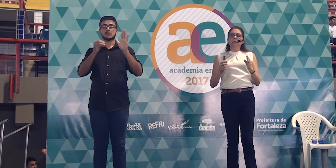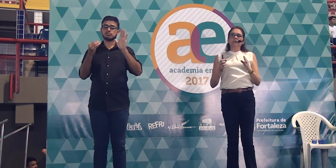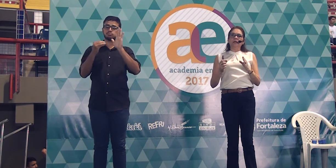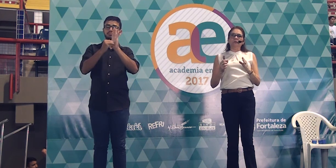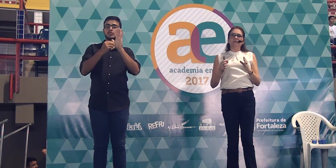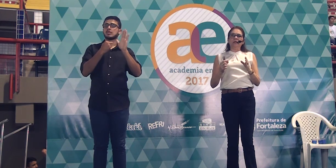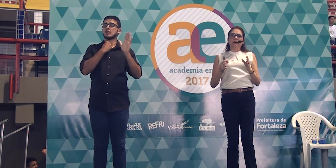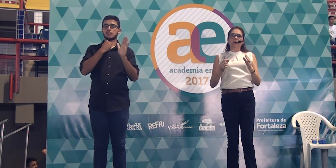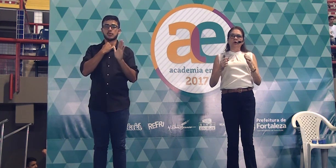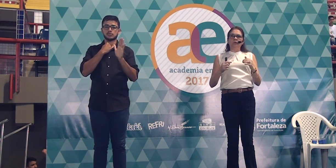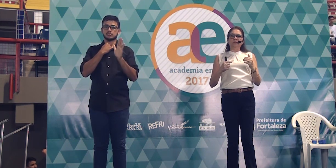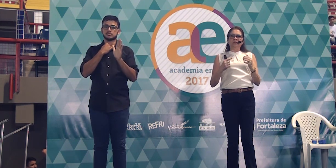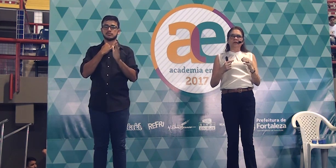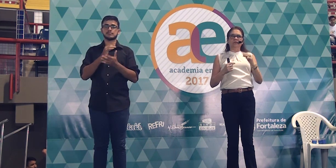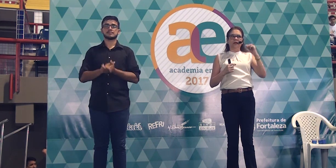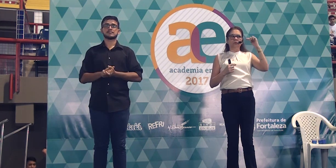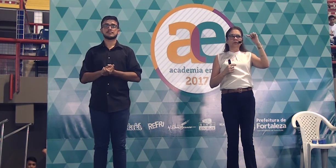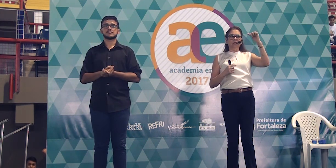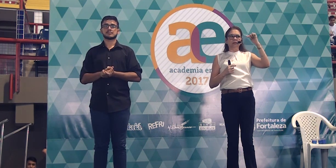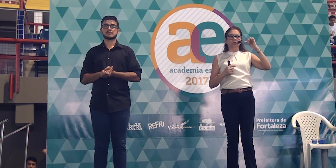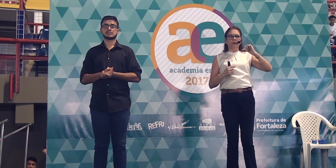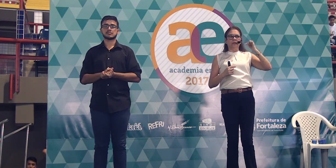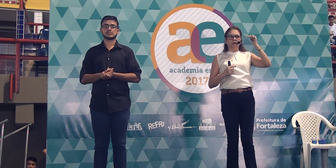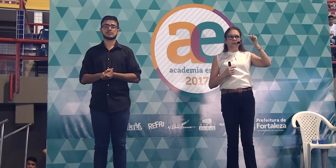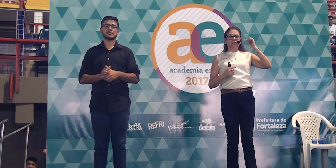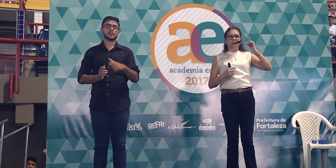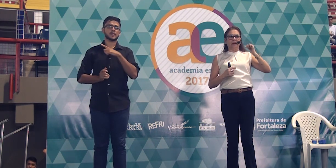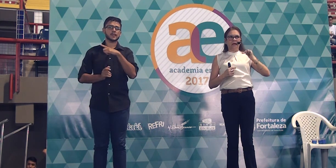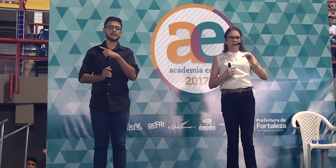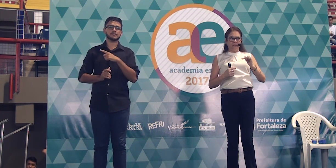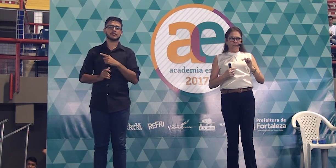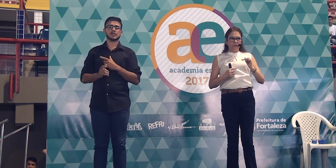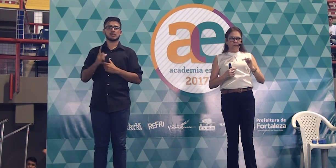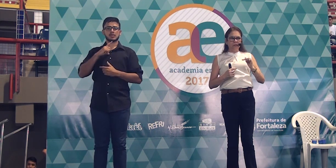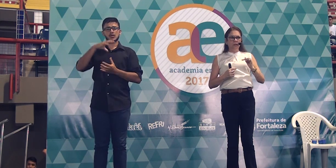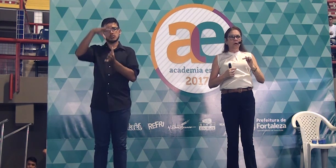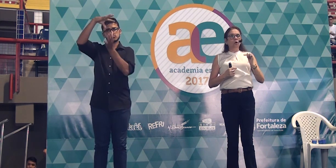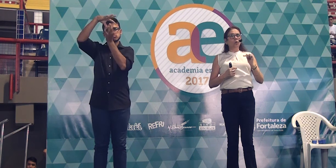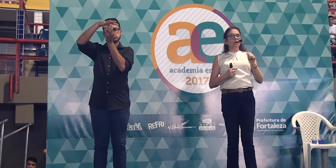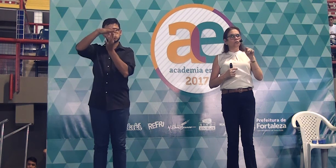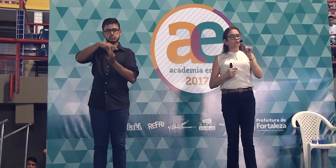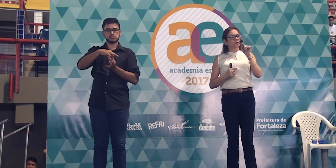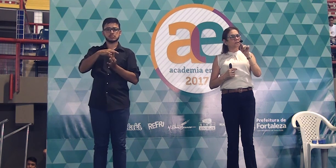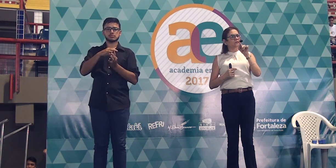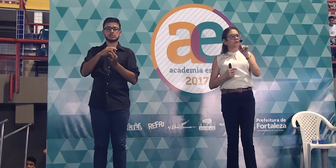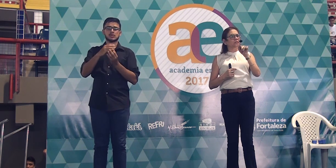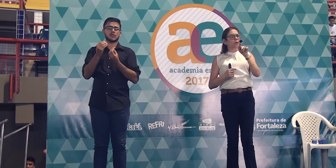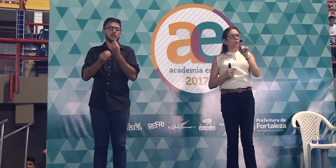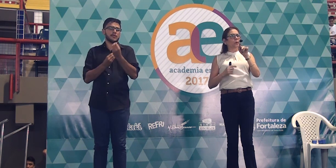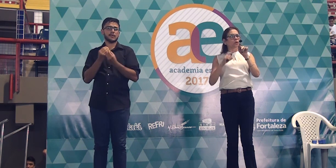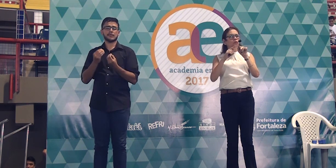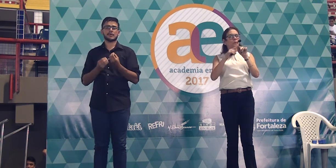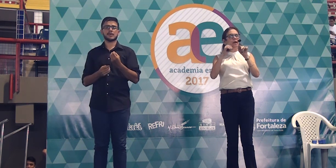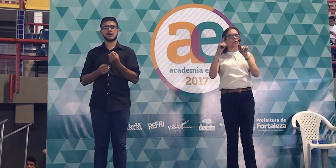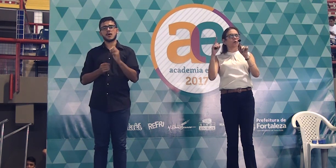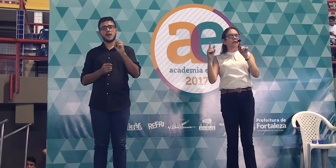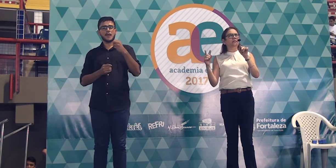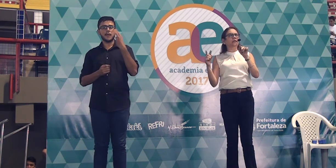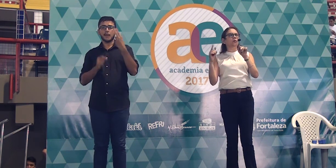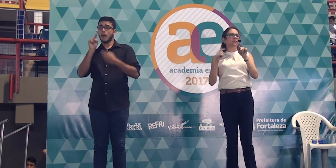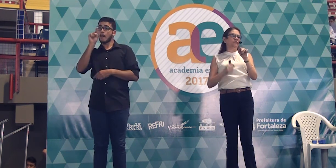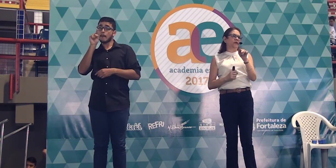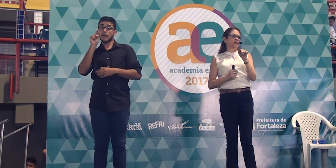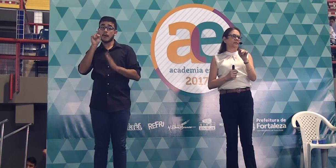eles poderão ser agora observados. Tanto entre os parágrafos, quando você fizer o ponto para